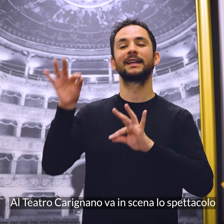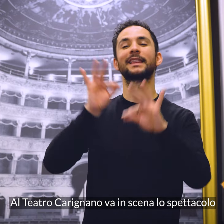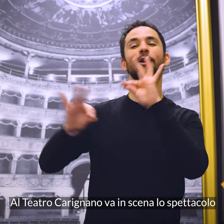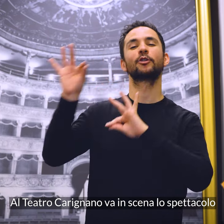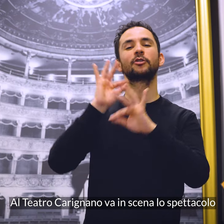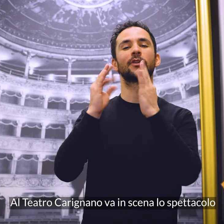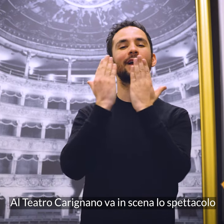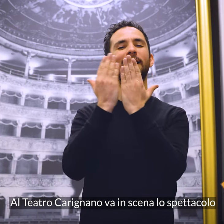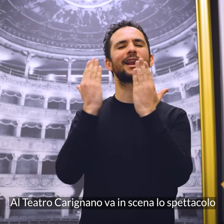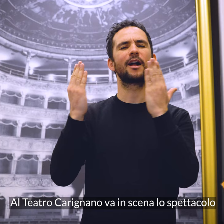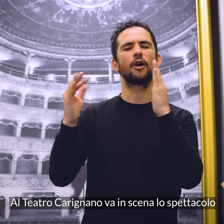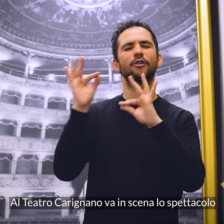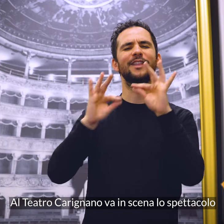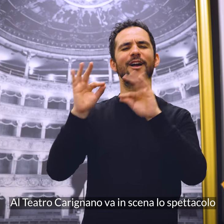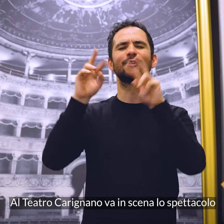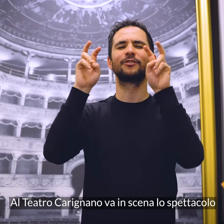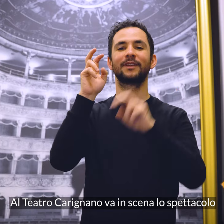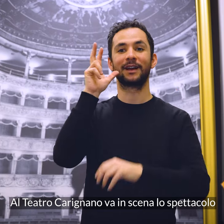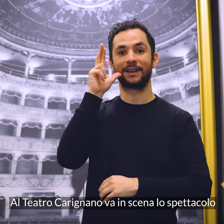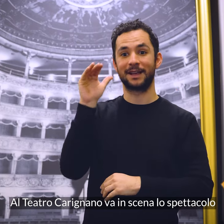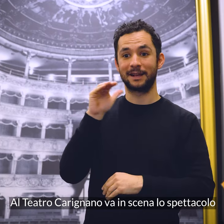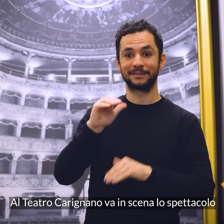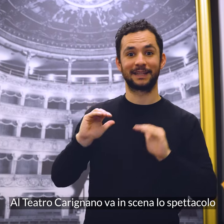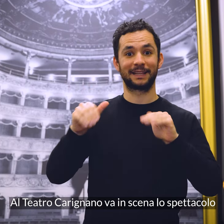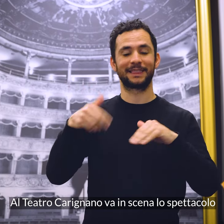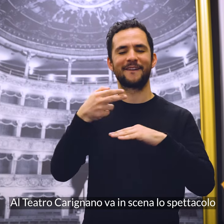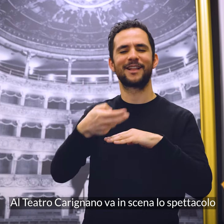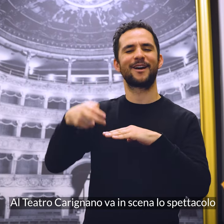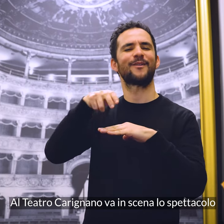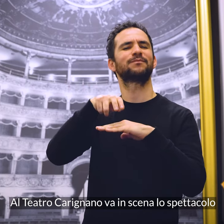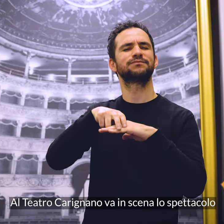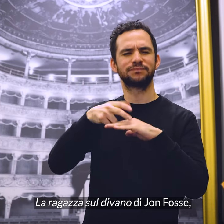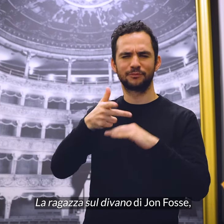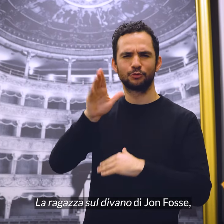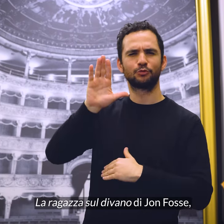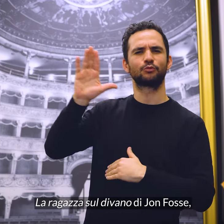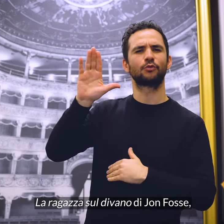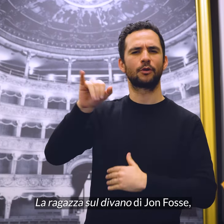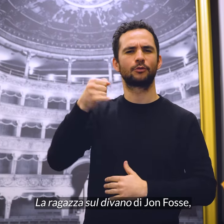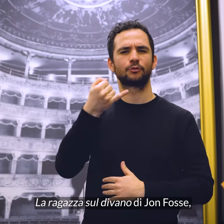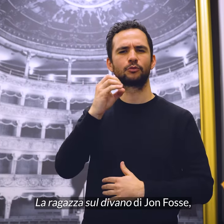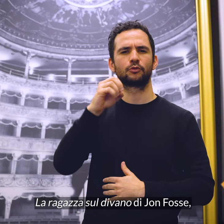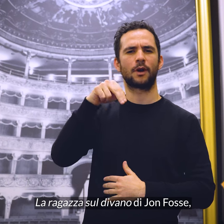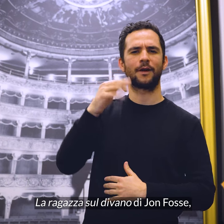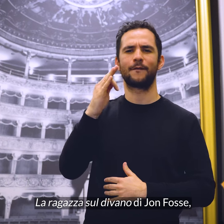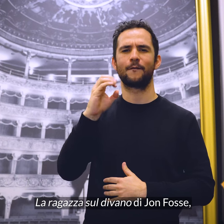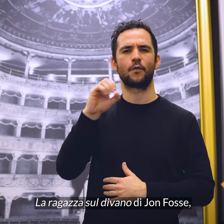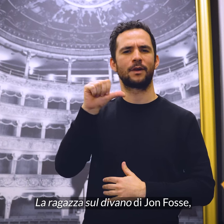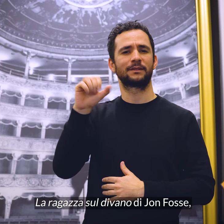Al Teatro Carignano va in scena lo spettacolo La ragazza sul divano, di